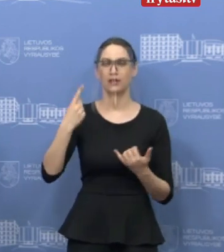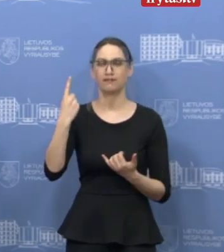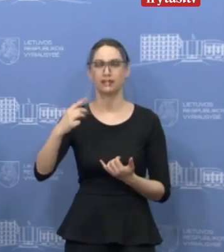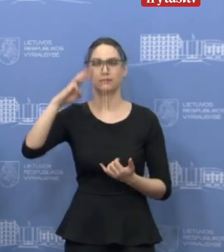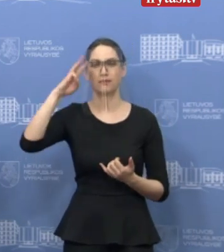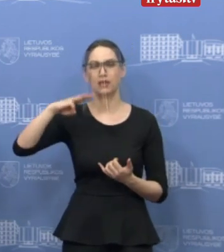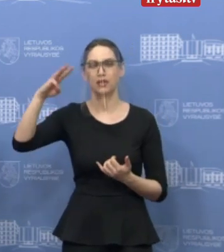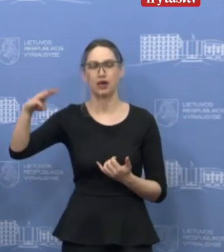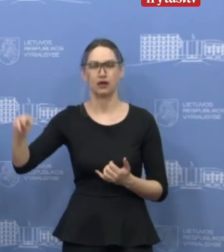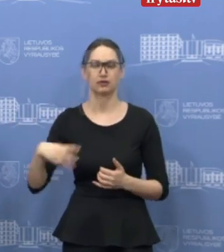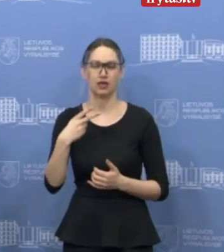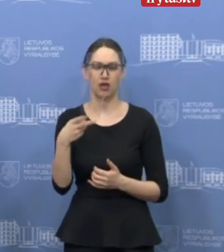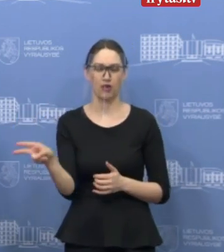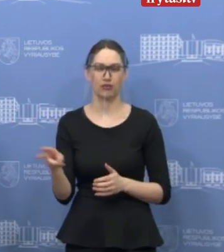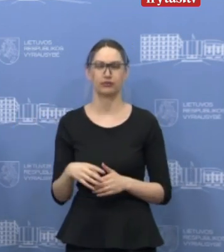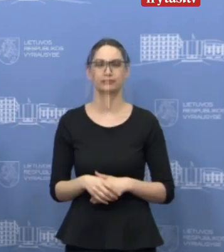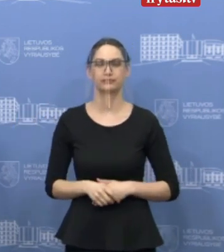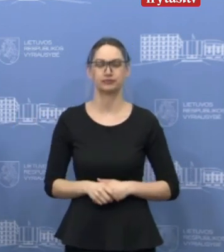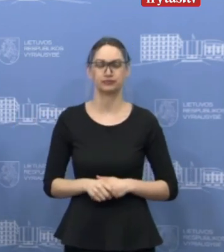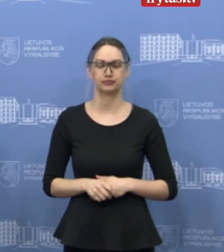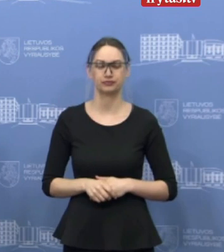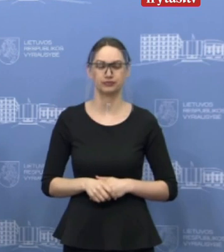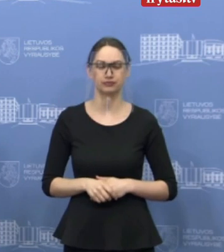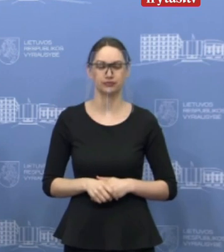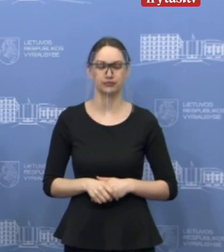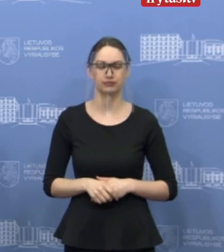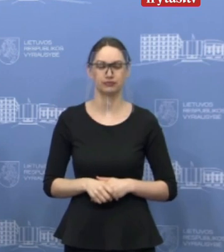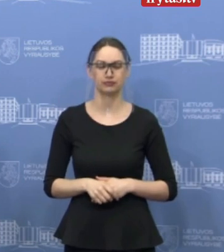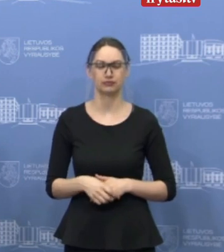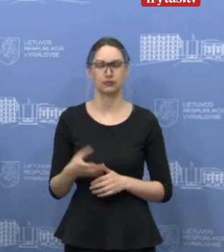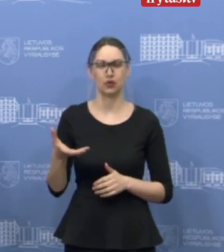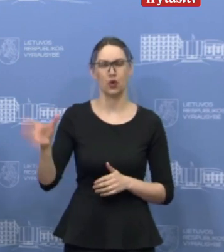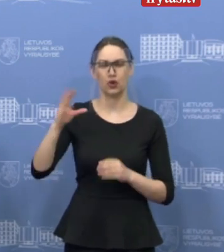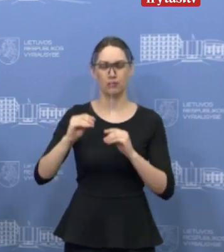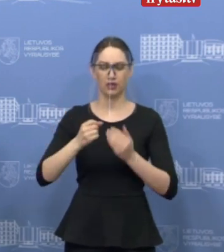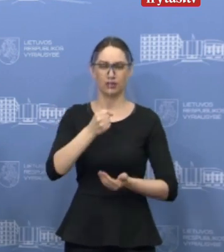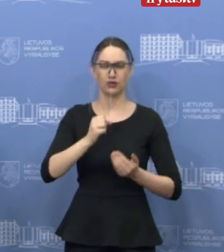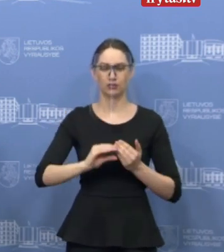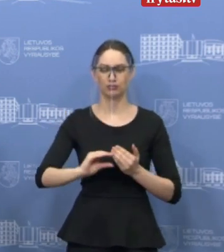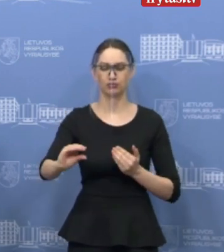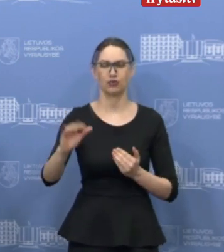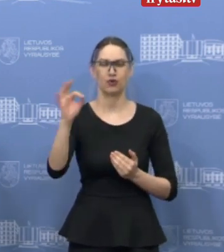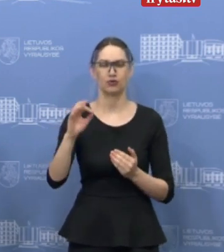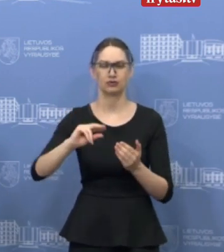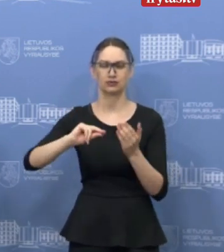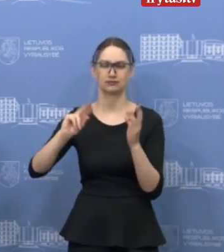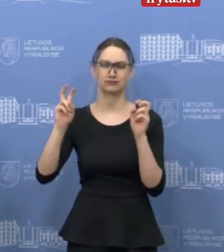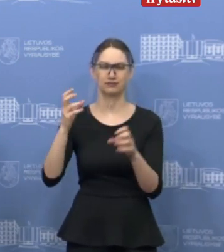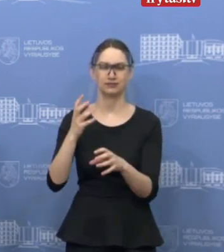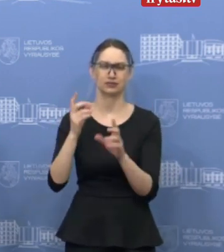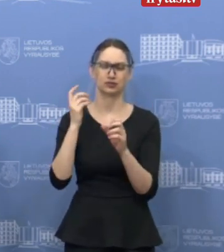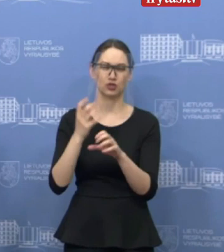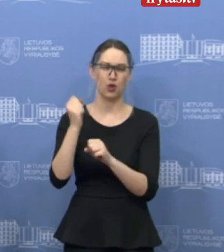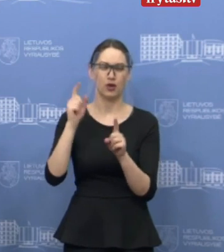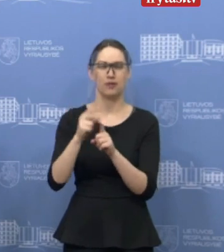milijardo eurų. Ir kaip tik didžiausia suma bus skiriama be abejo garantijams, bet trys